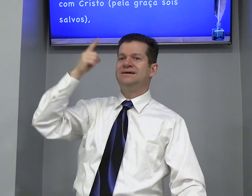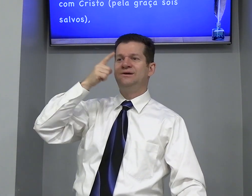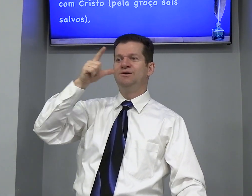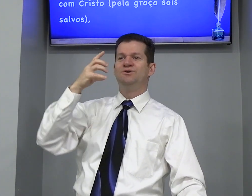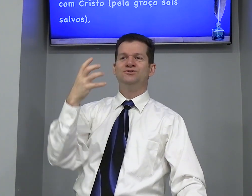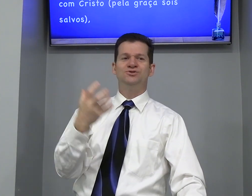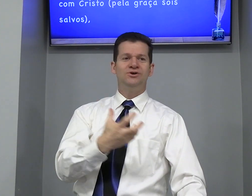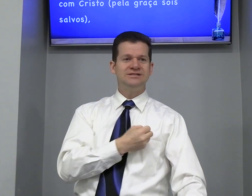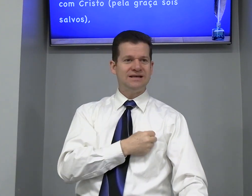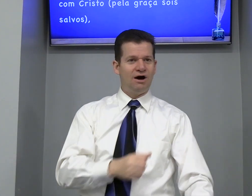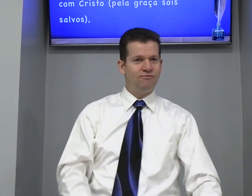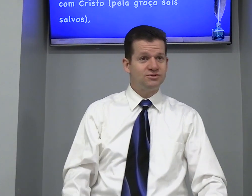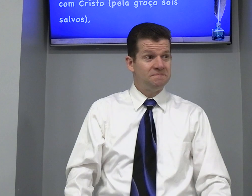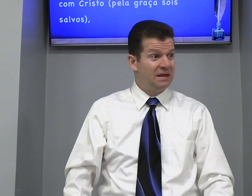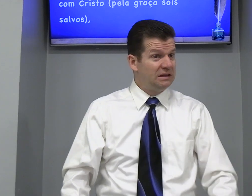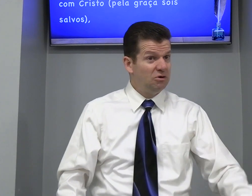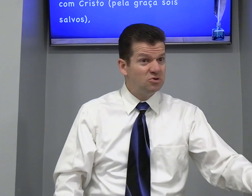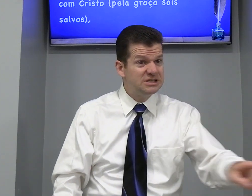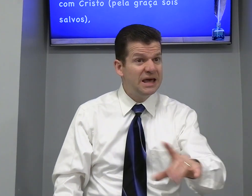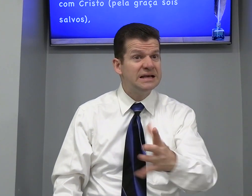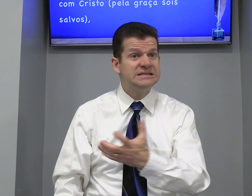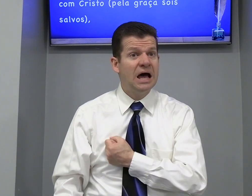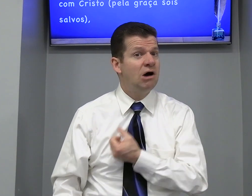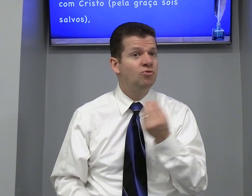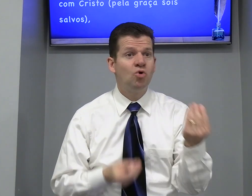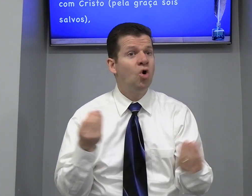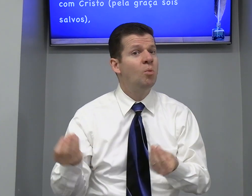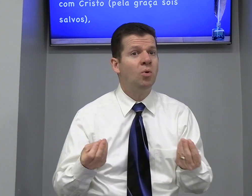Sois salvos Então você é salvo Como?